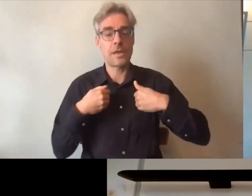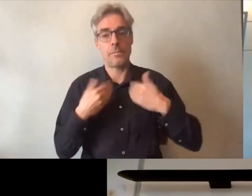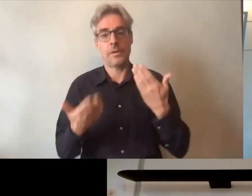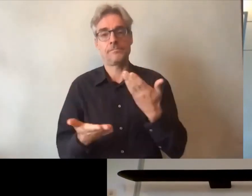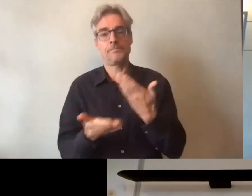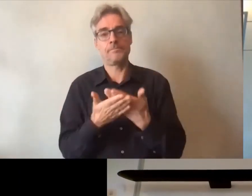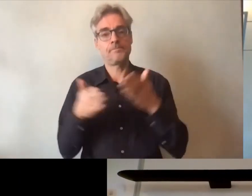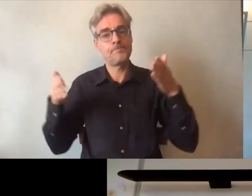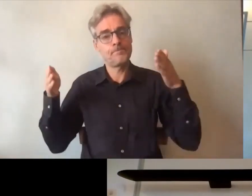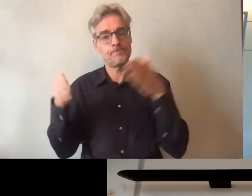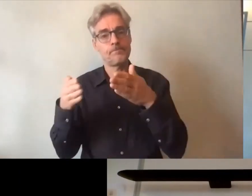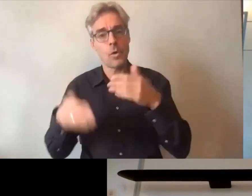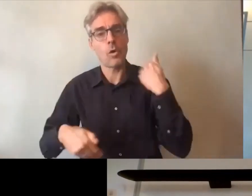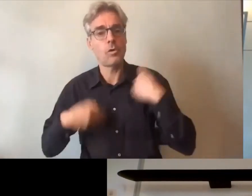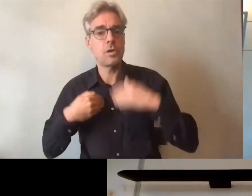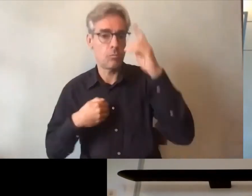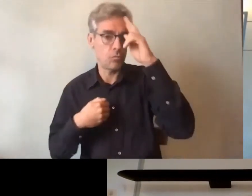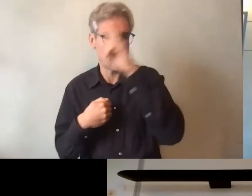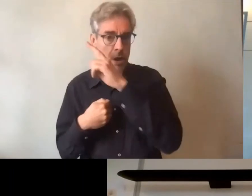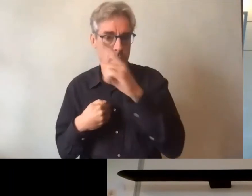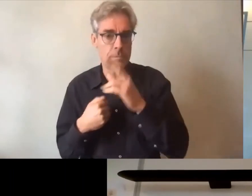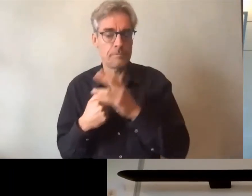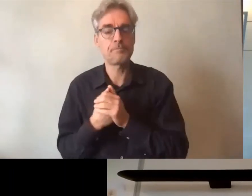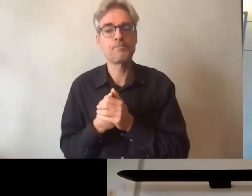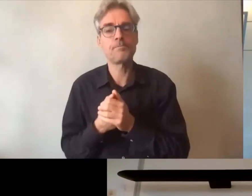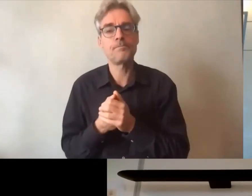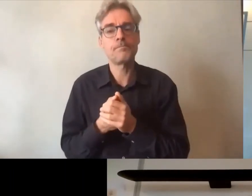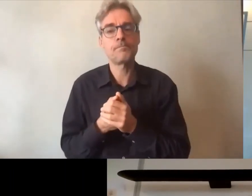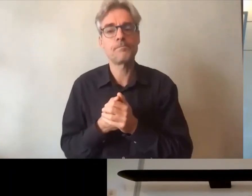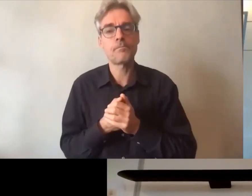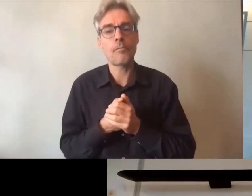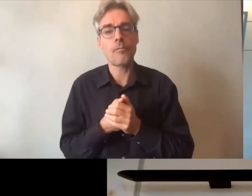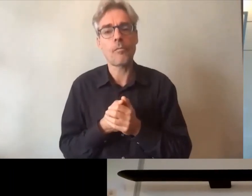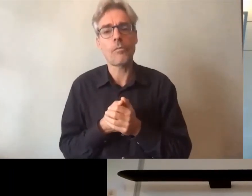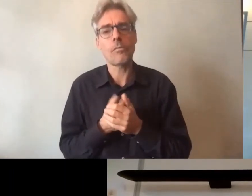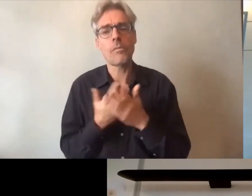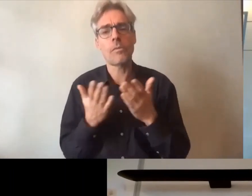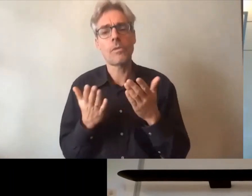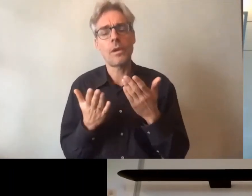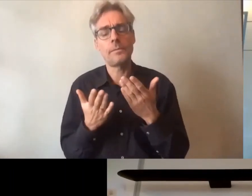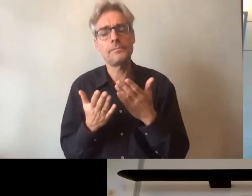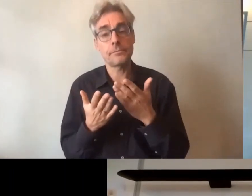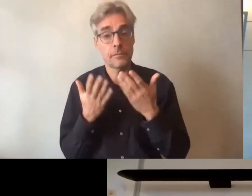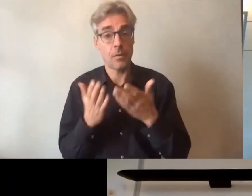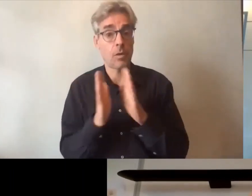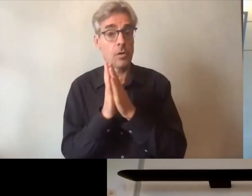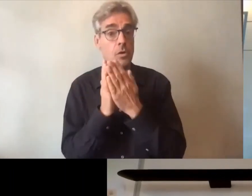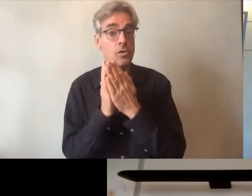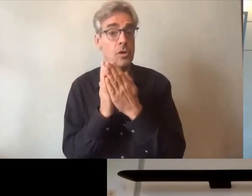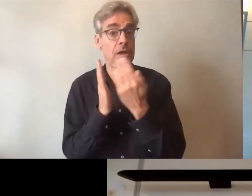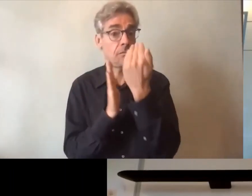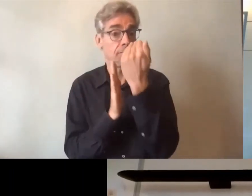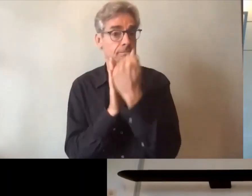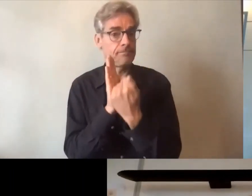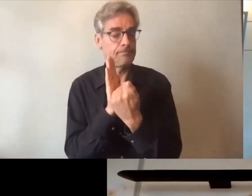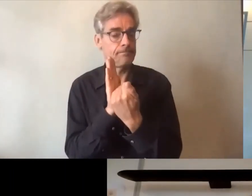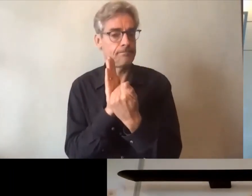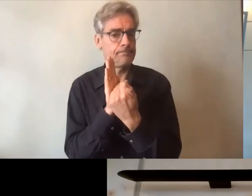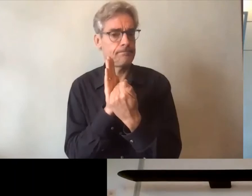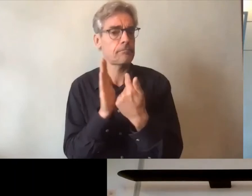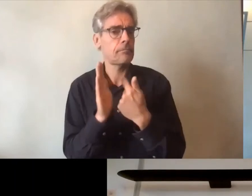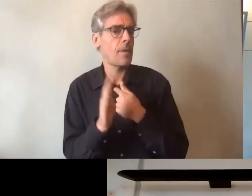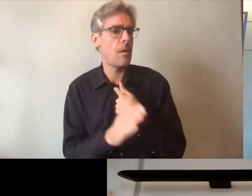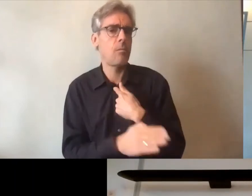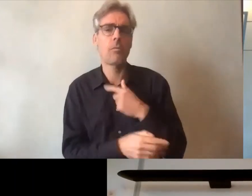consacré au handicap et je rappelle dans ce livre dans ce chapitre ce dont je suis